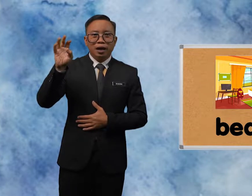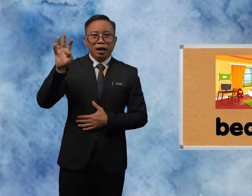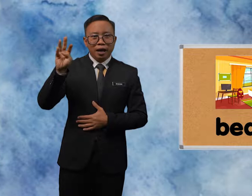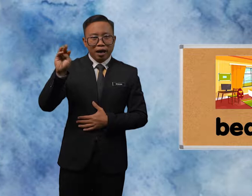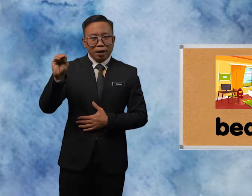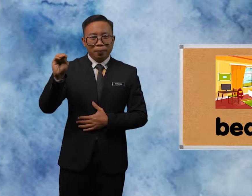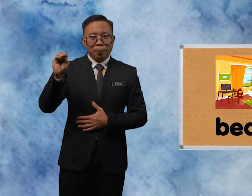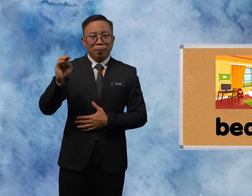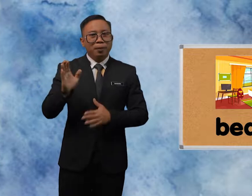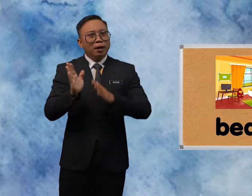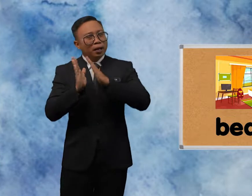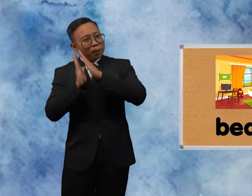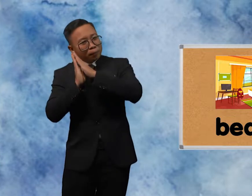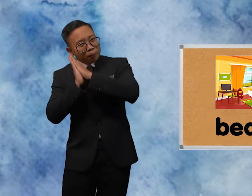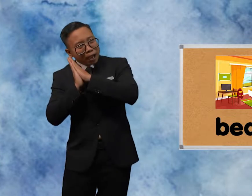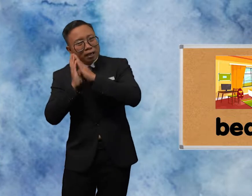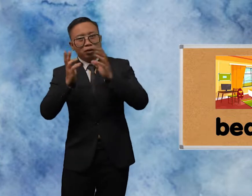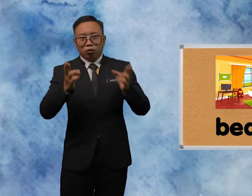M, bedroom,